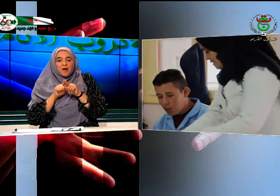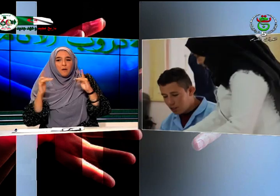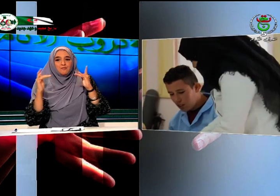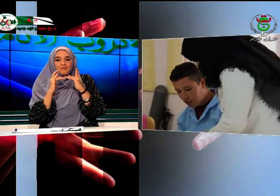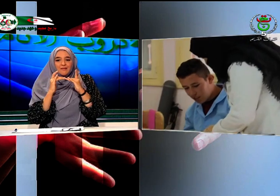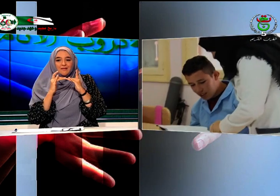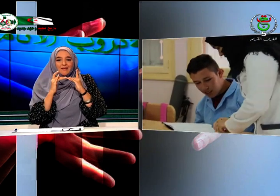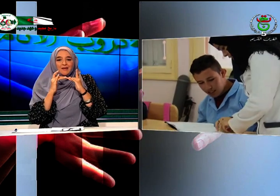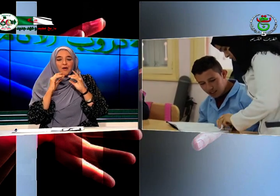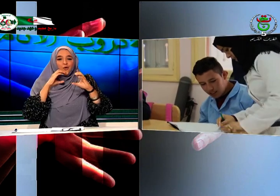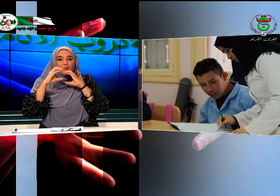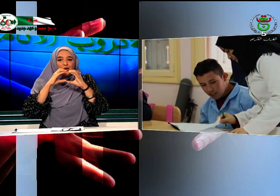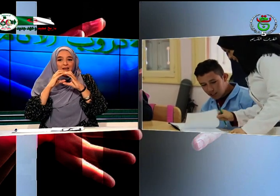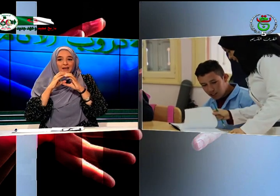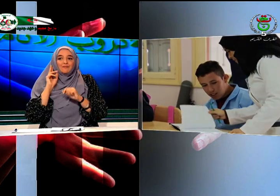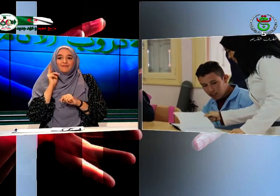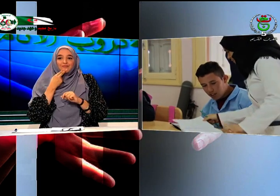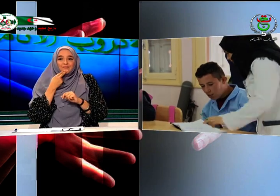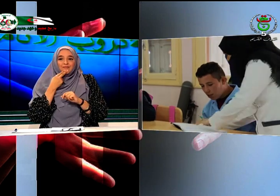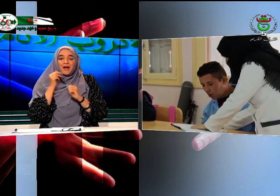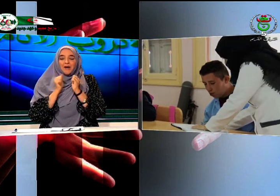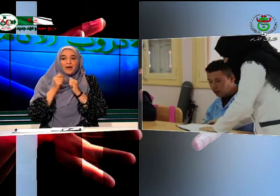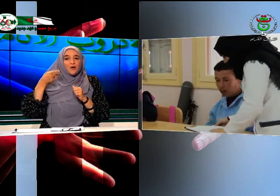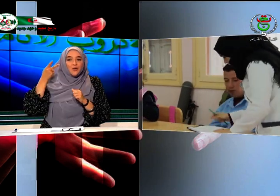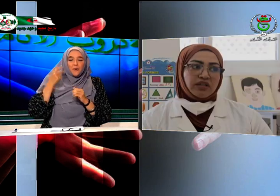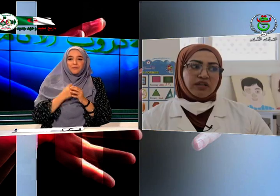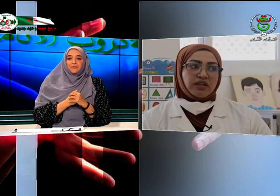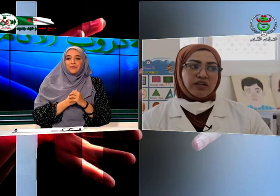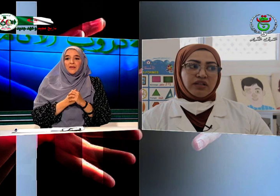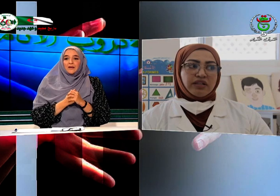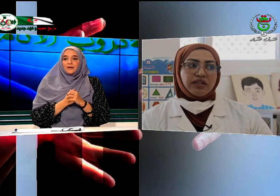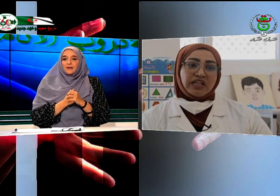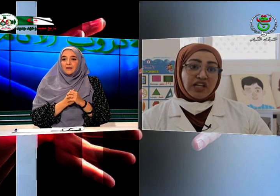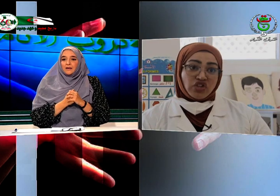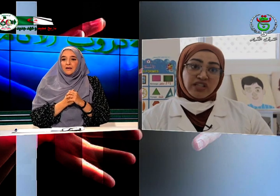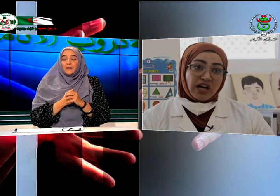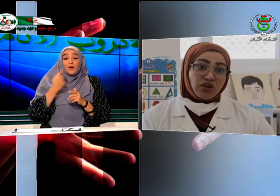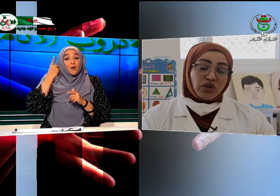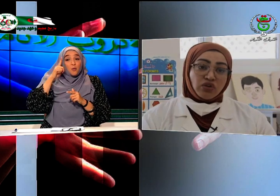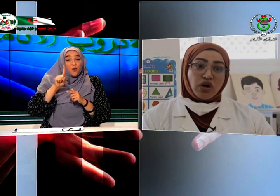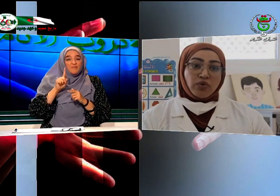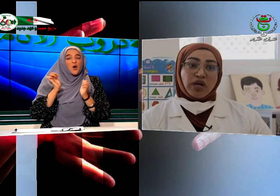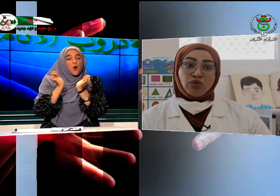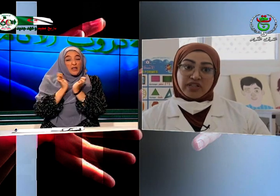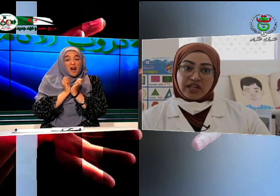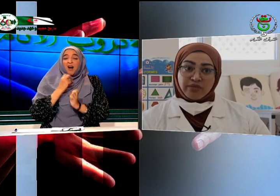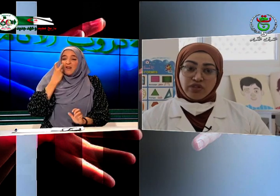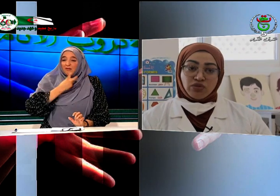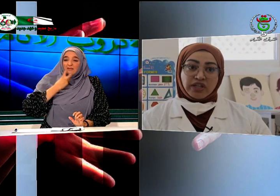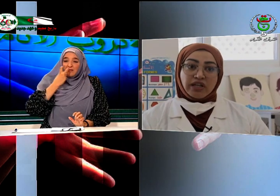عالمي الصمت والصوت يأتوا لعلاج التأخر اللغوي أو الضرابات النطقية